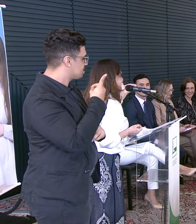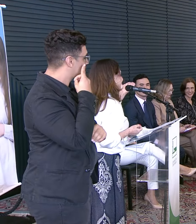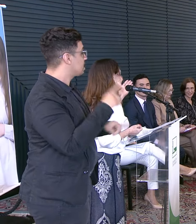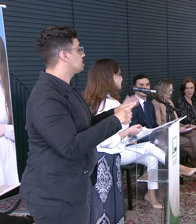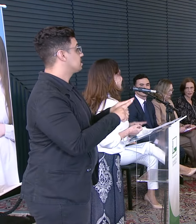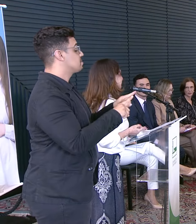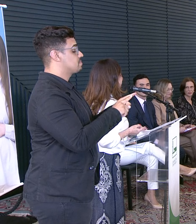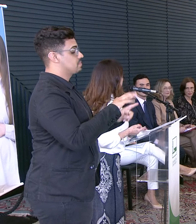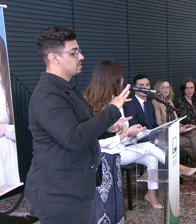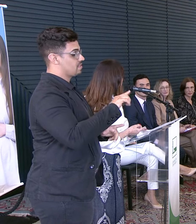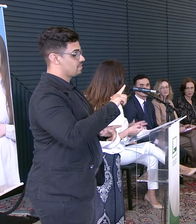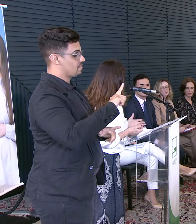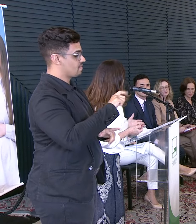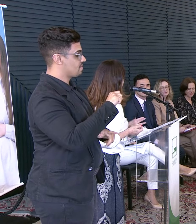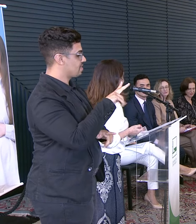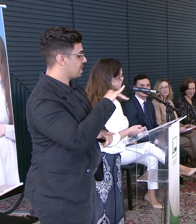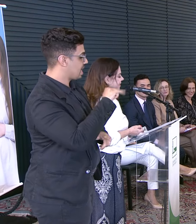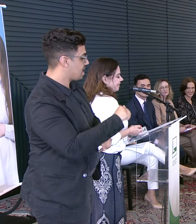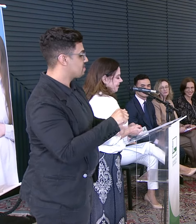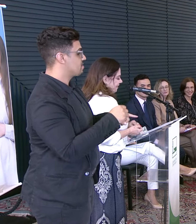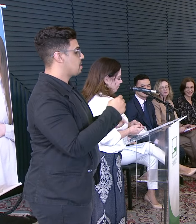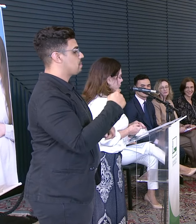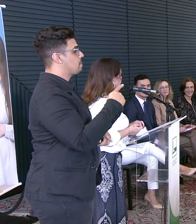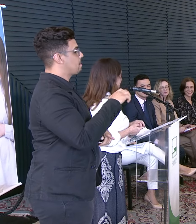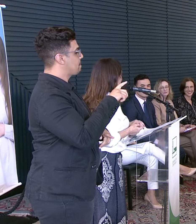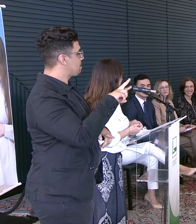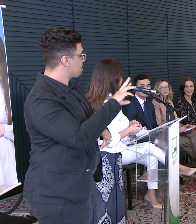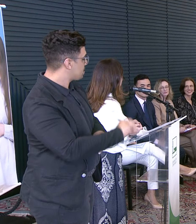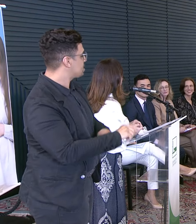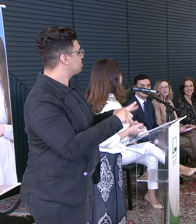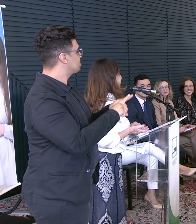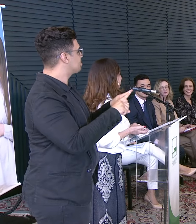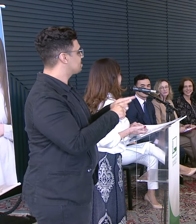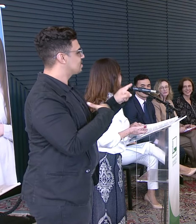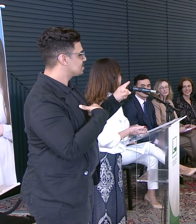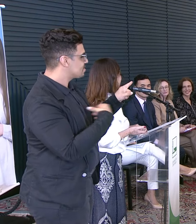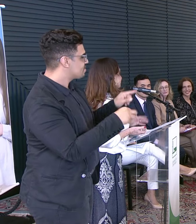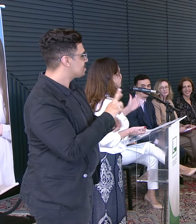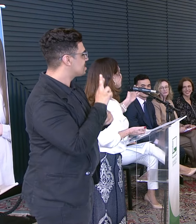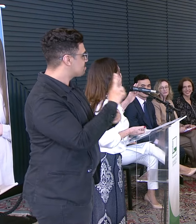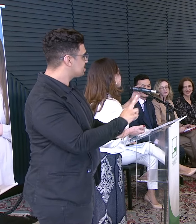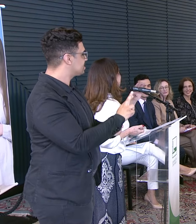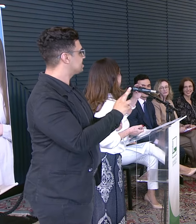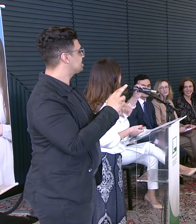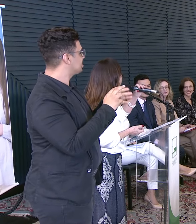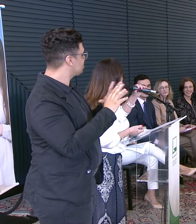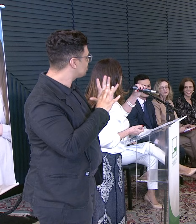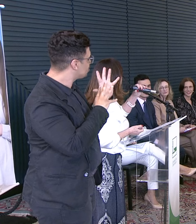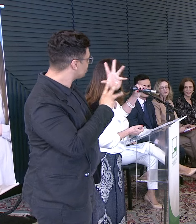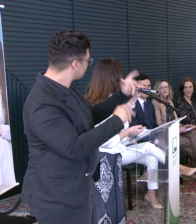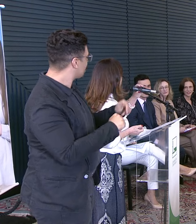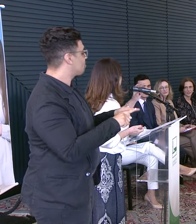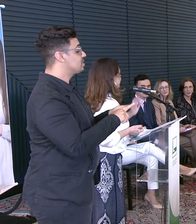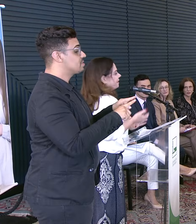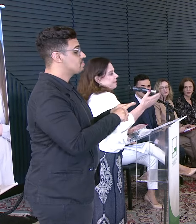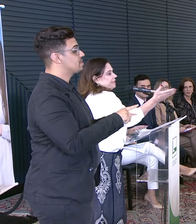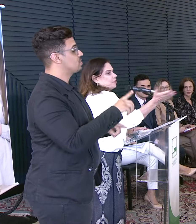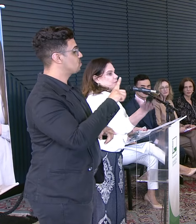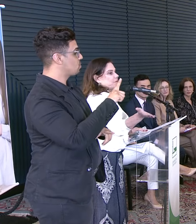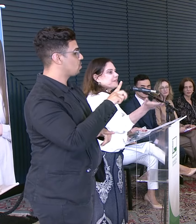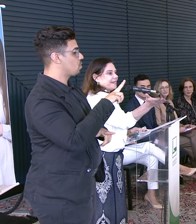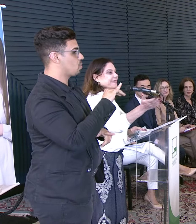A nossa filha e representante Doutor Pinotti Geraldo Rezende E Luizinho Meu amigo querido